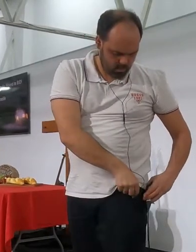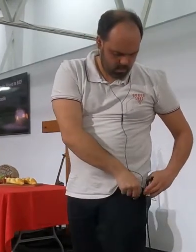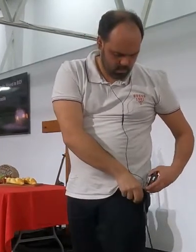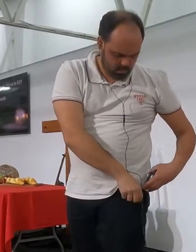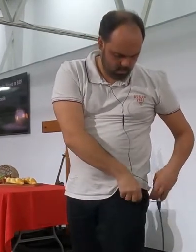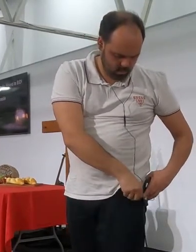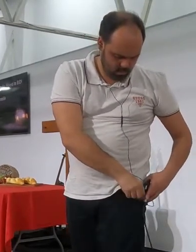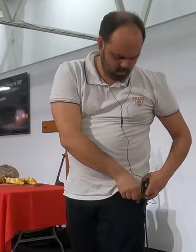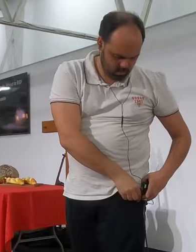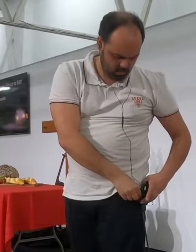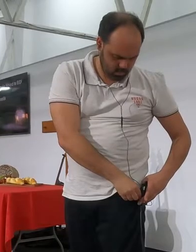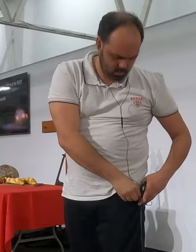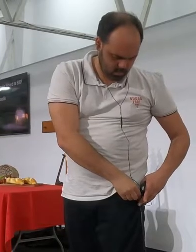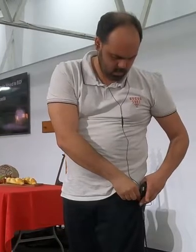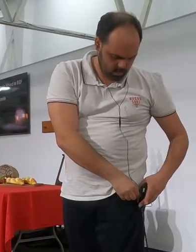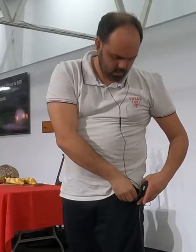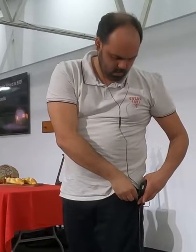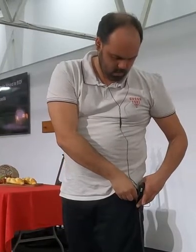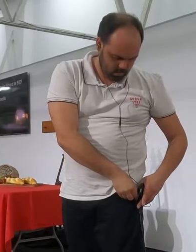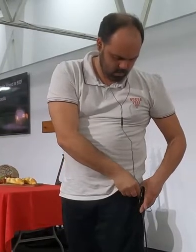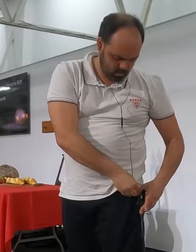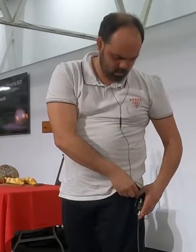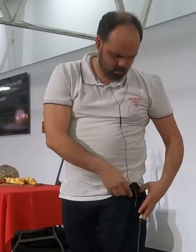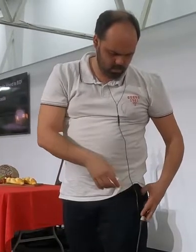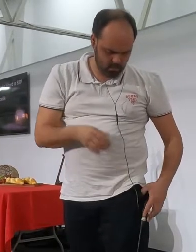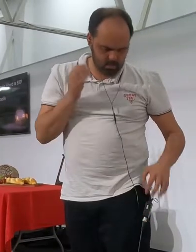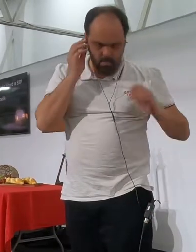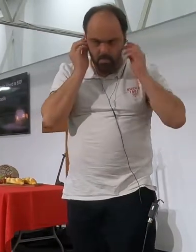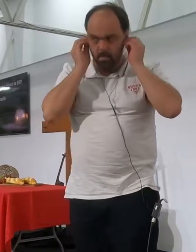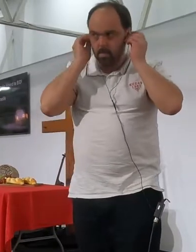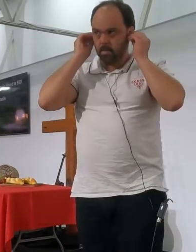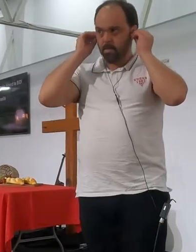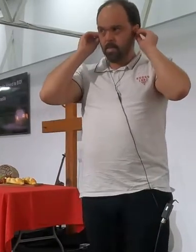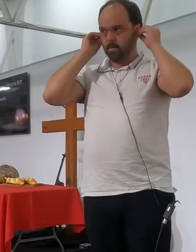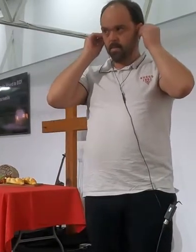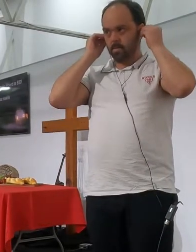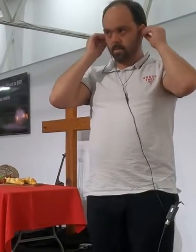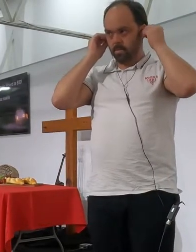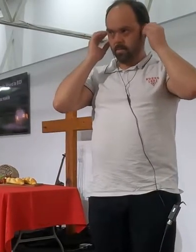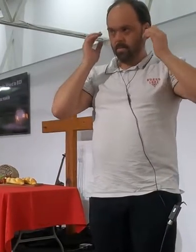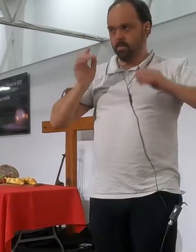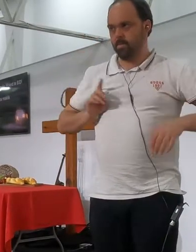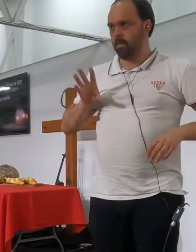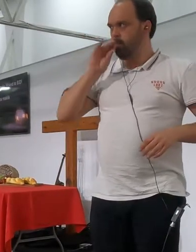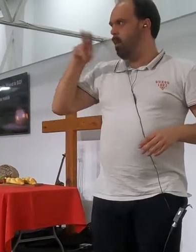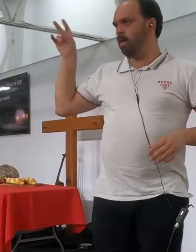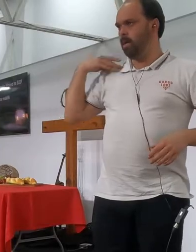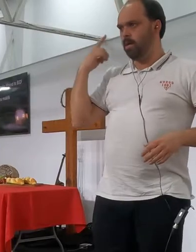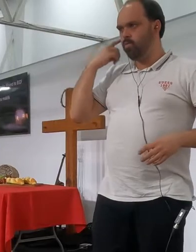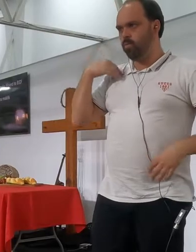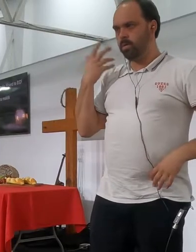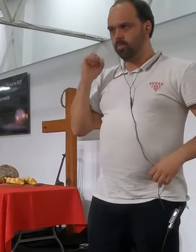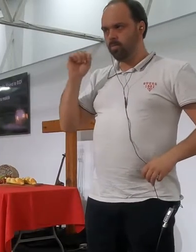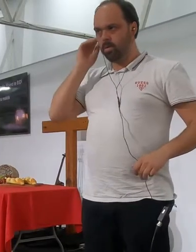feite te ondou nie, maar, dis makkelijk om my ervaring te ondou, en, en, op hierdie manier, bou ek vir myself